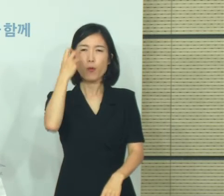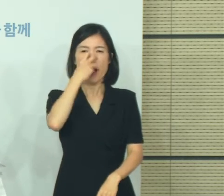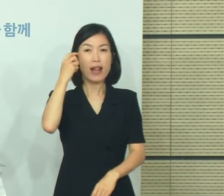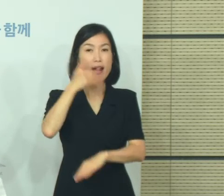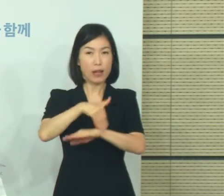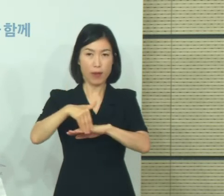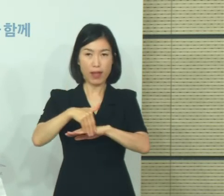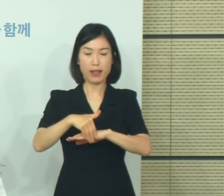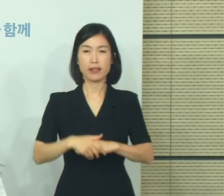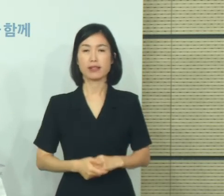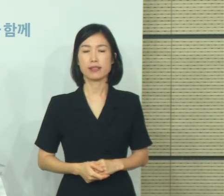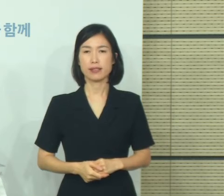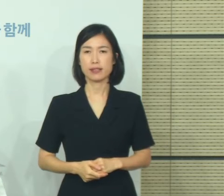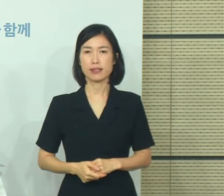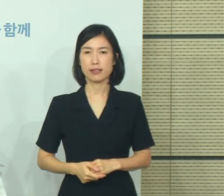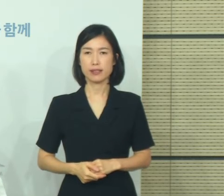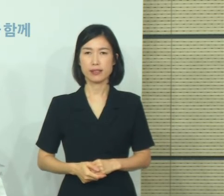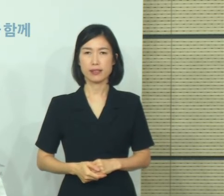이행해 나가겠습니다.